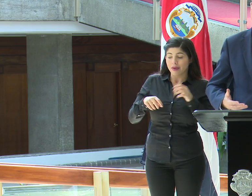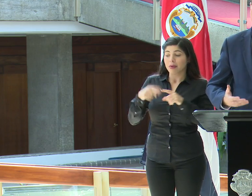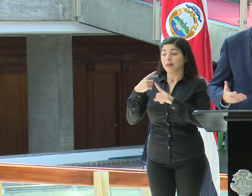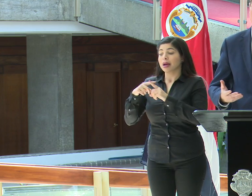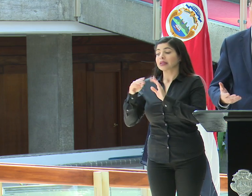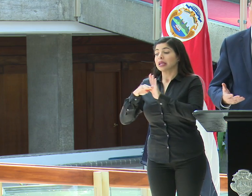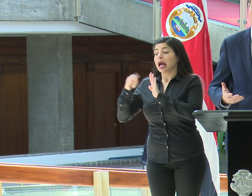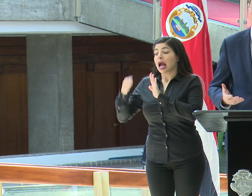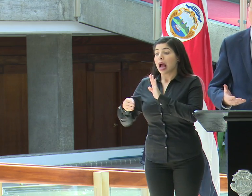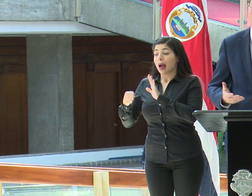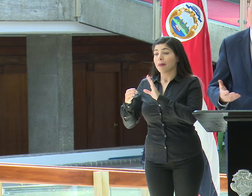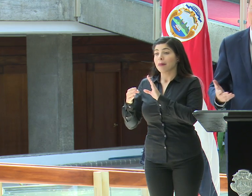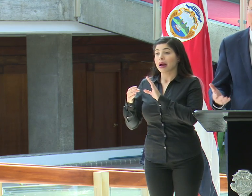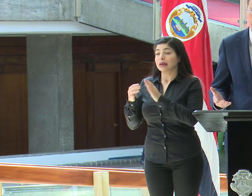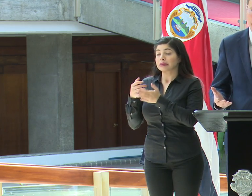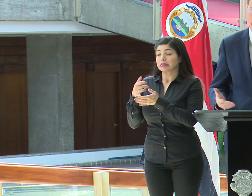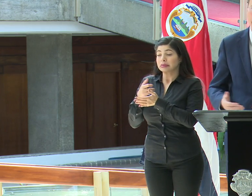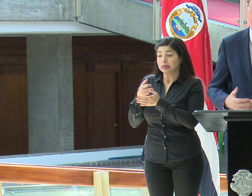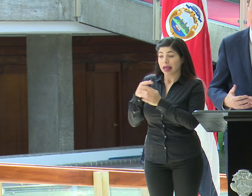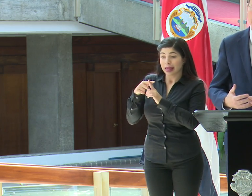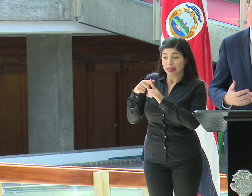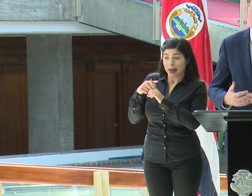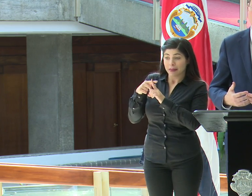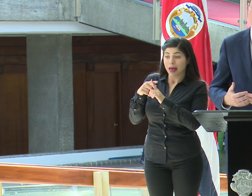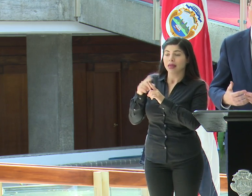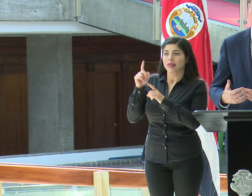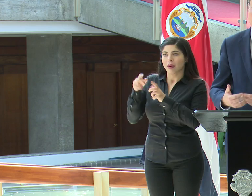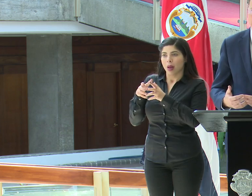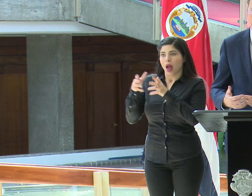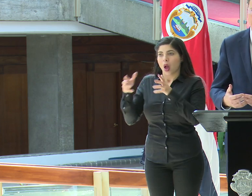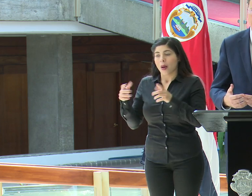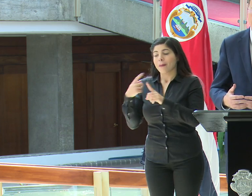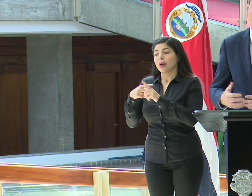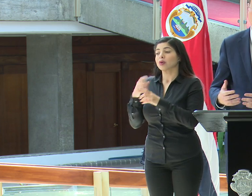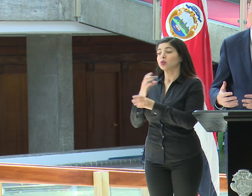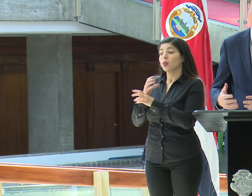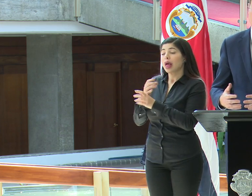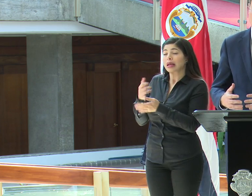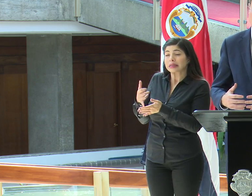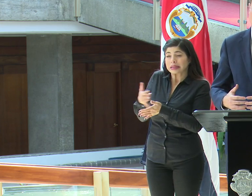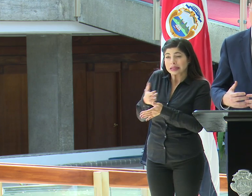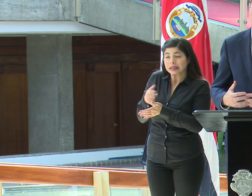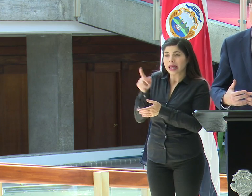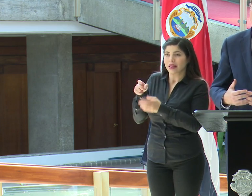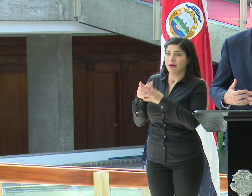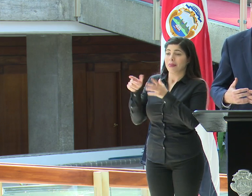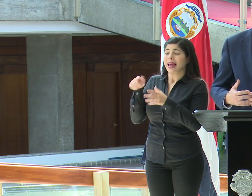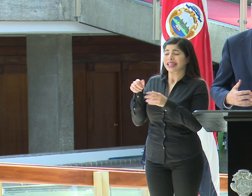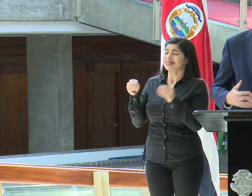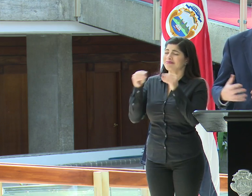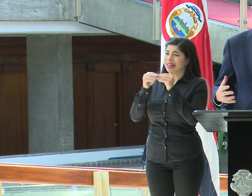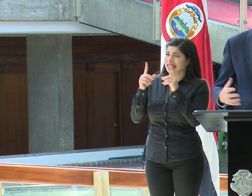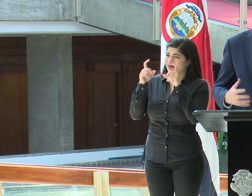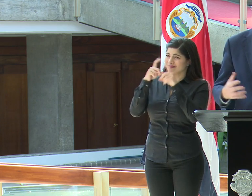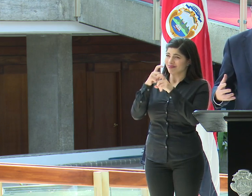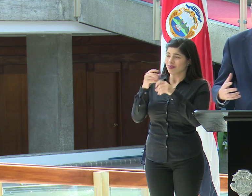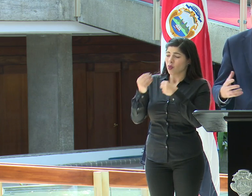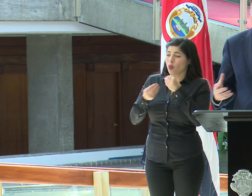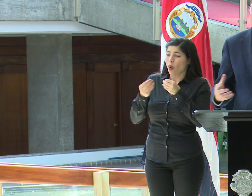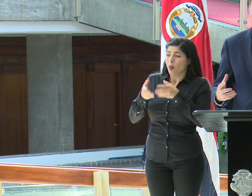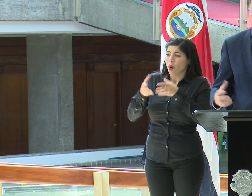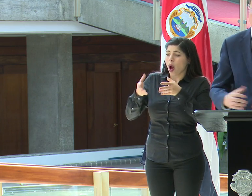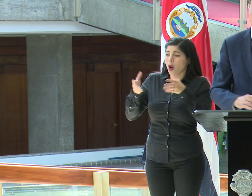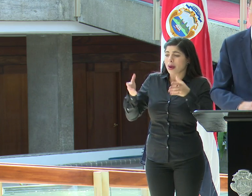camas de complejidad intermedia y de cuidados intensivos. La de cuidados intensivos es la más compleja de ampliar, pero